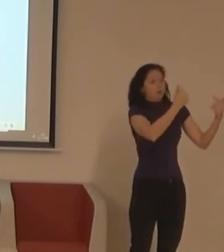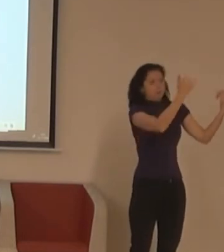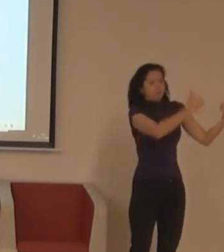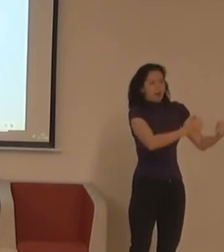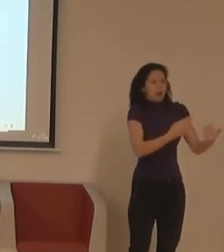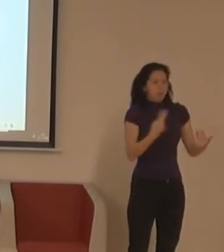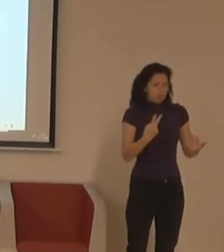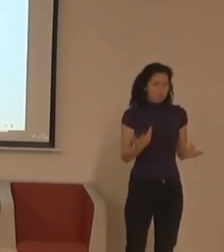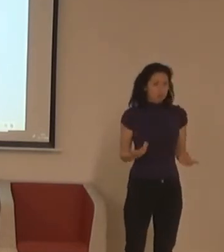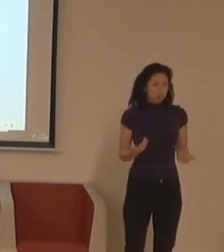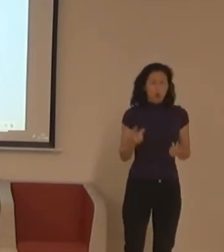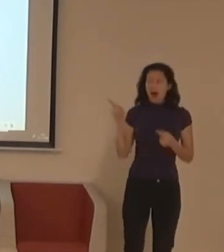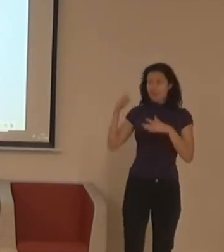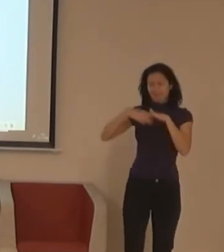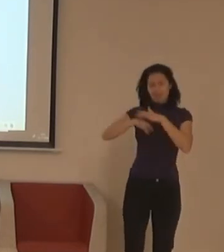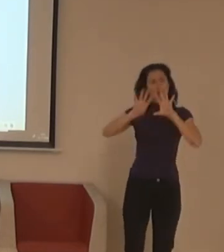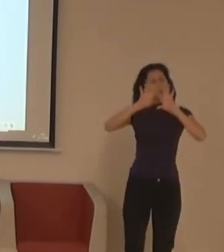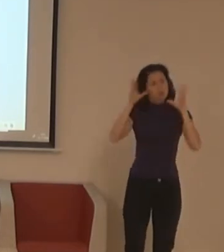ve čtyřminutovém videu.